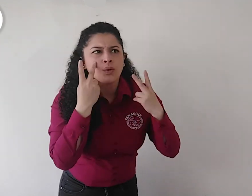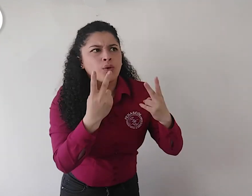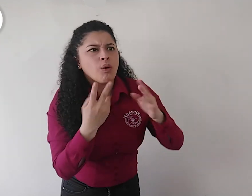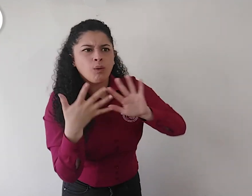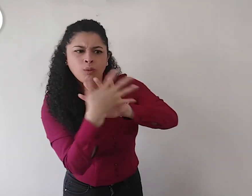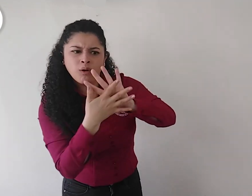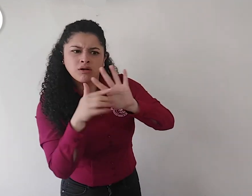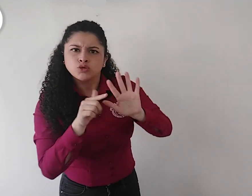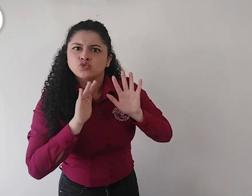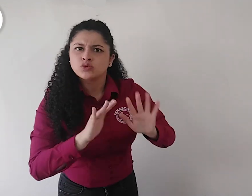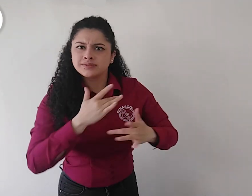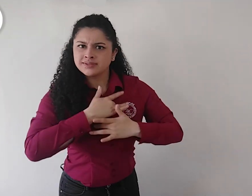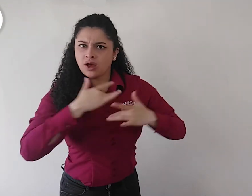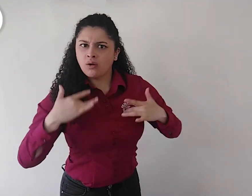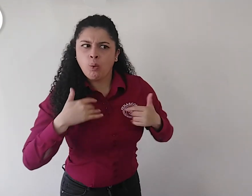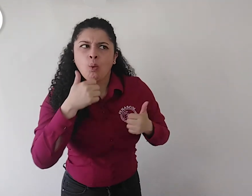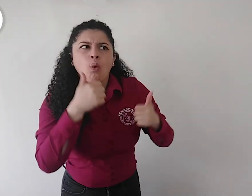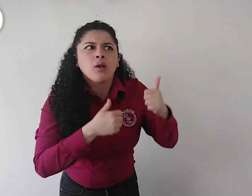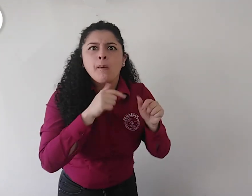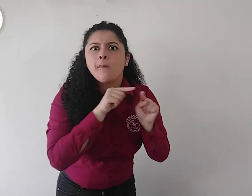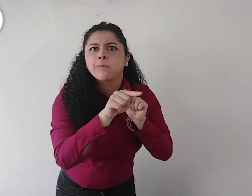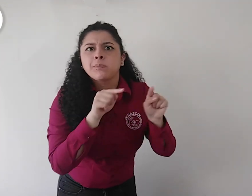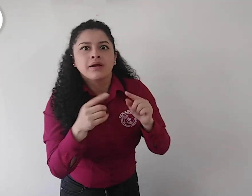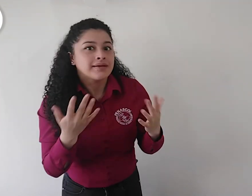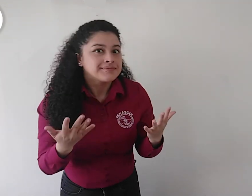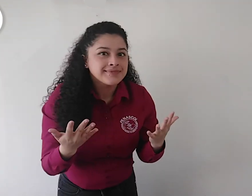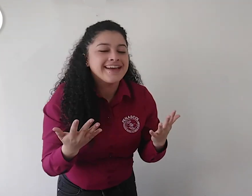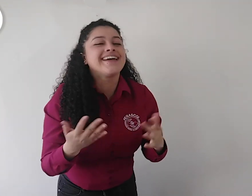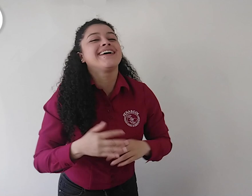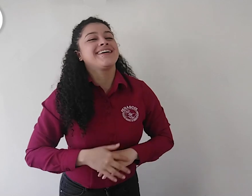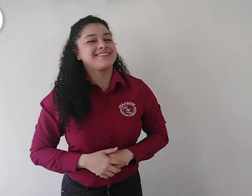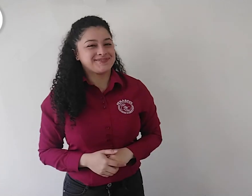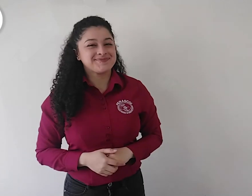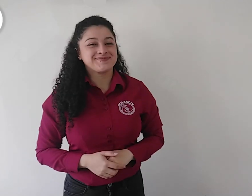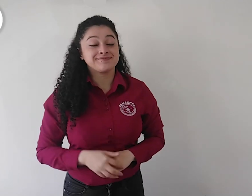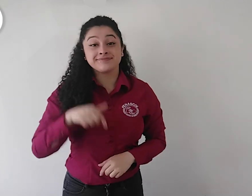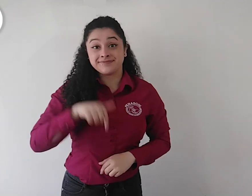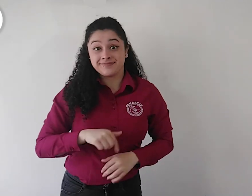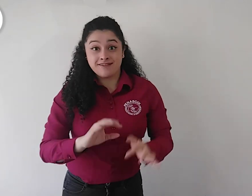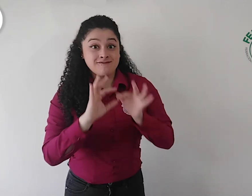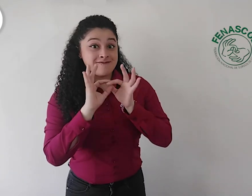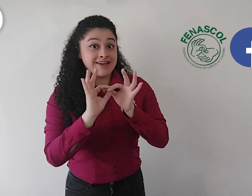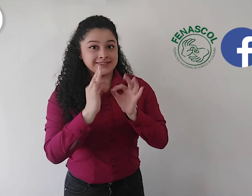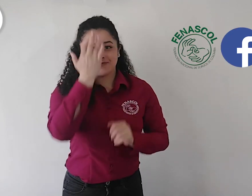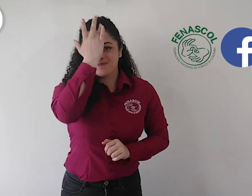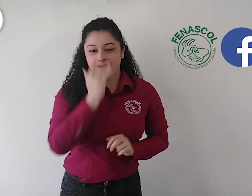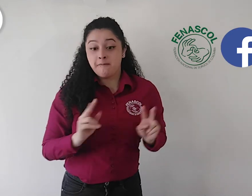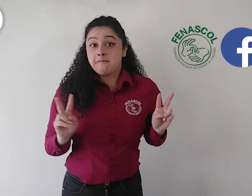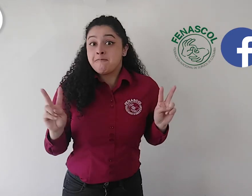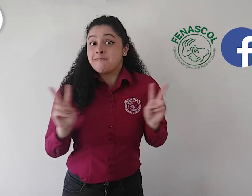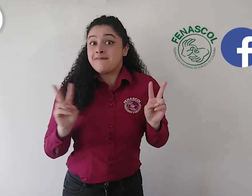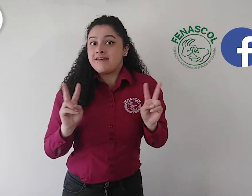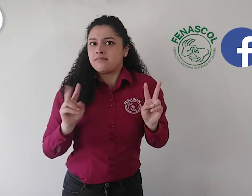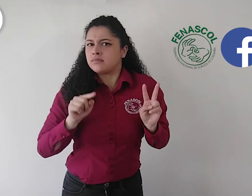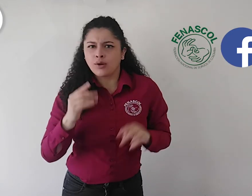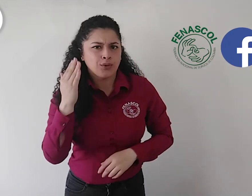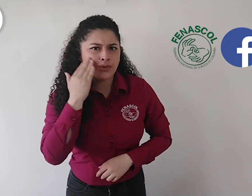Si están interesados en conocer más sobre este proceso, los invitamos a que nos acompañen por el Facebook de FENASCOL